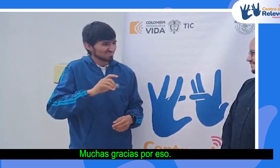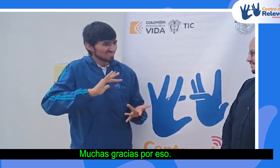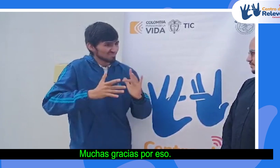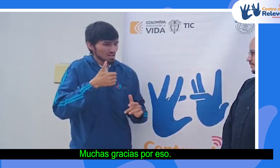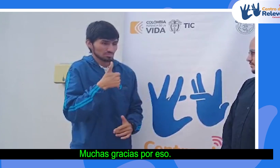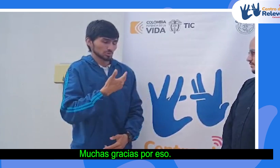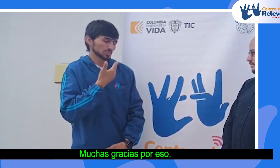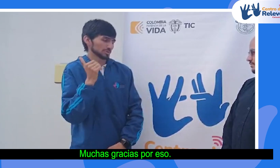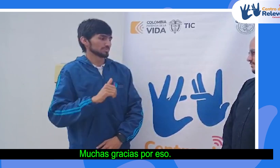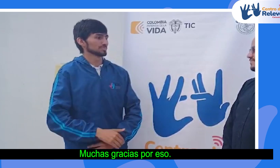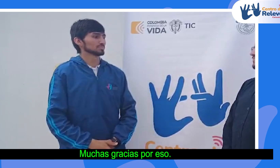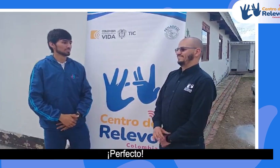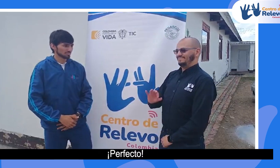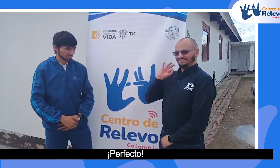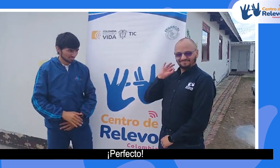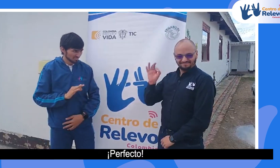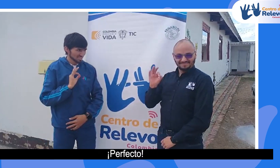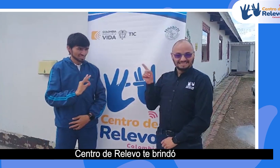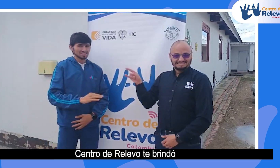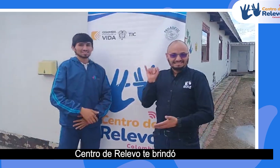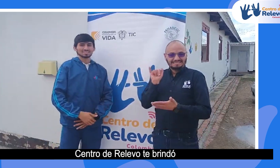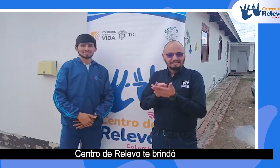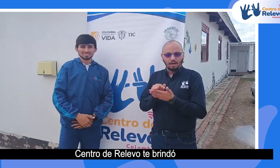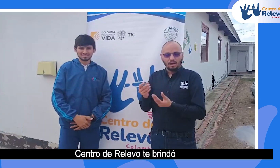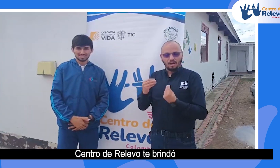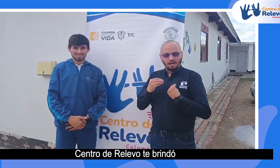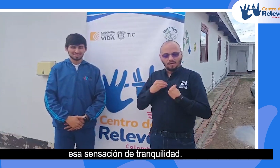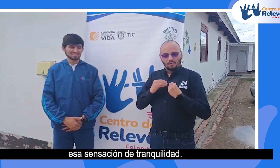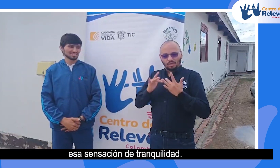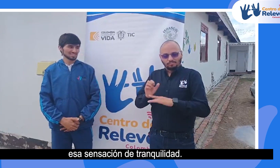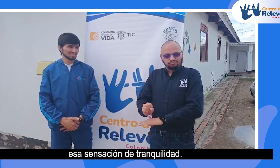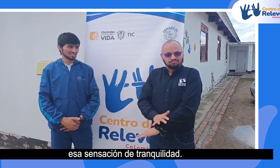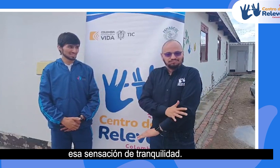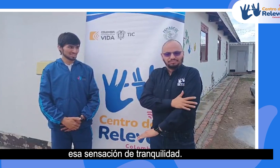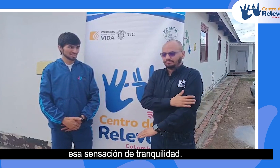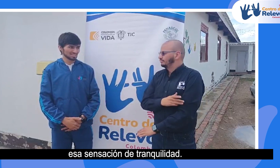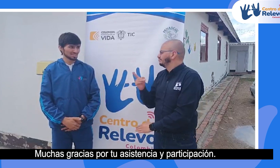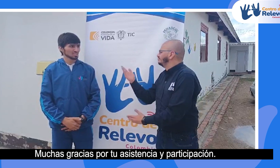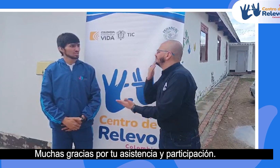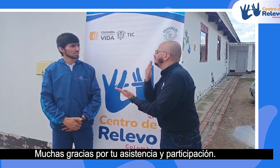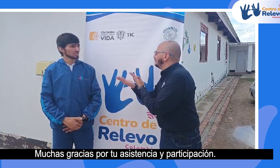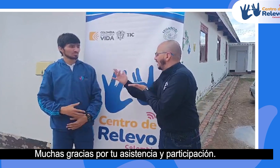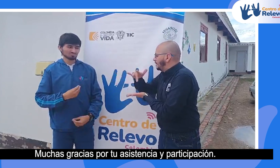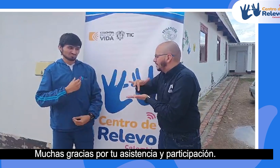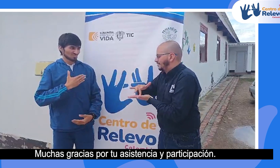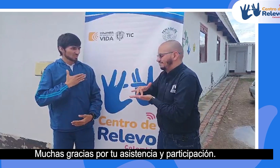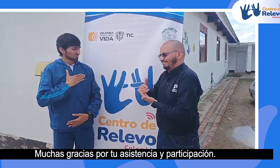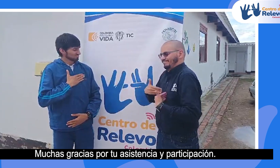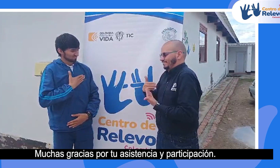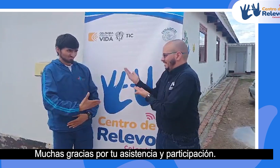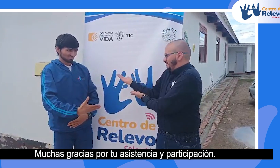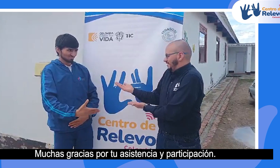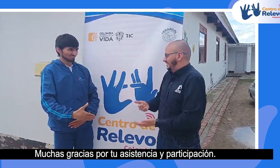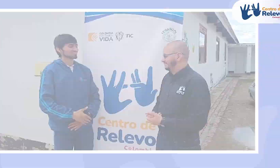por eso. Perfecto, centro de relevo te brindó esa sensación de tranquilidad, muchas gracias por tu asistencia y participación.